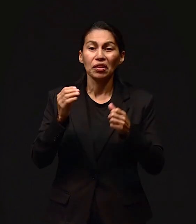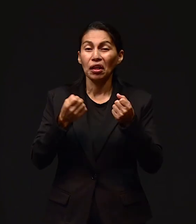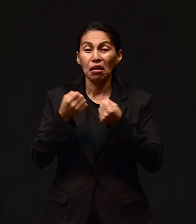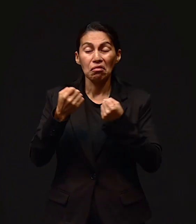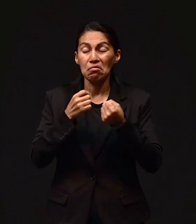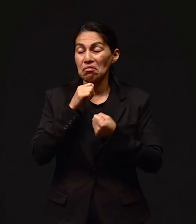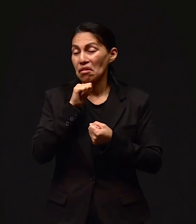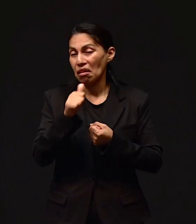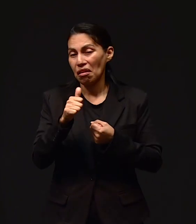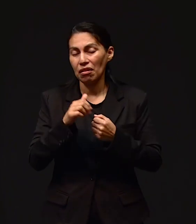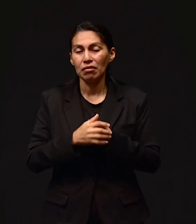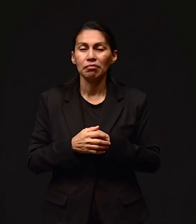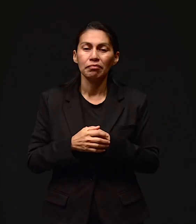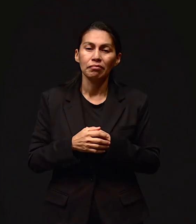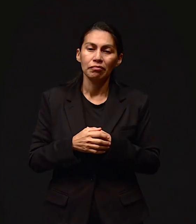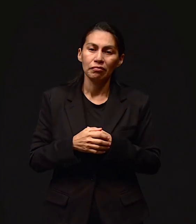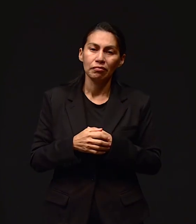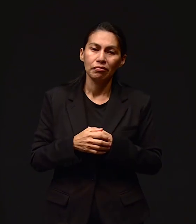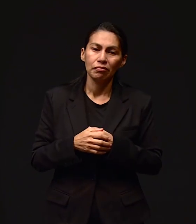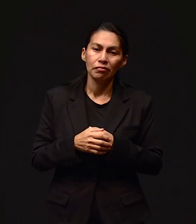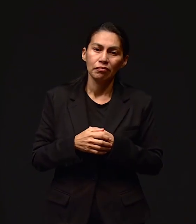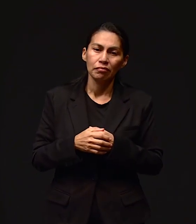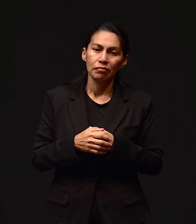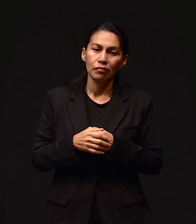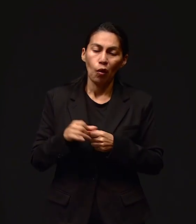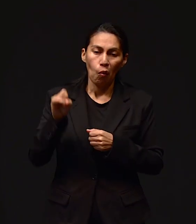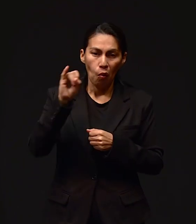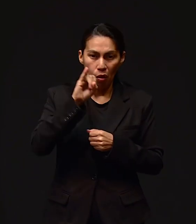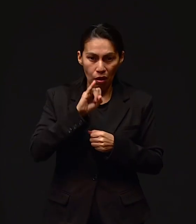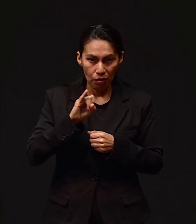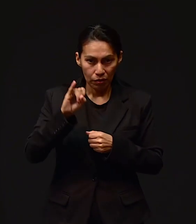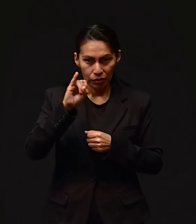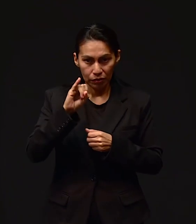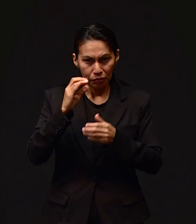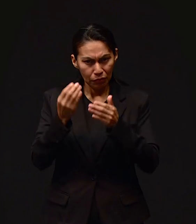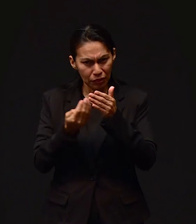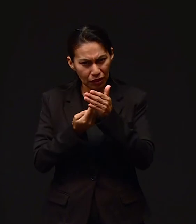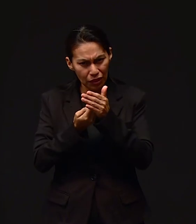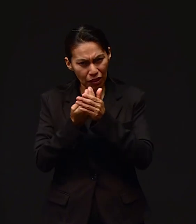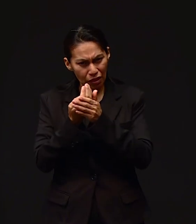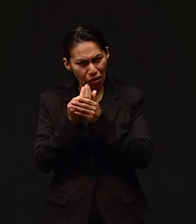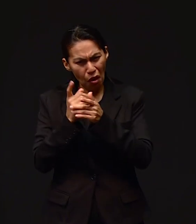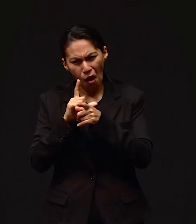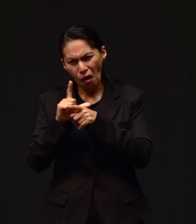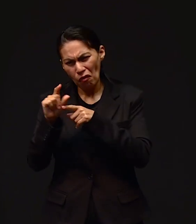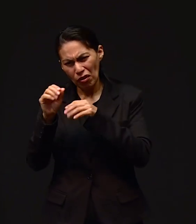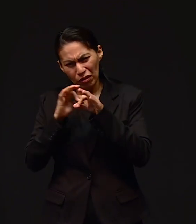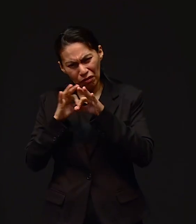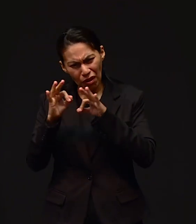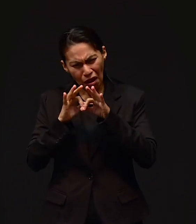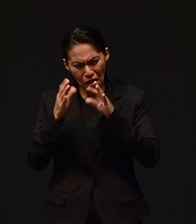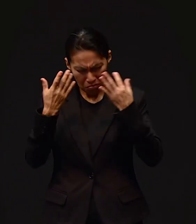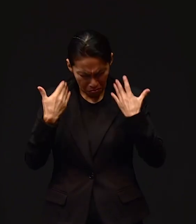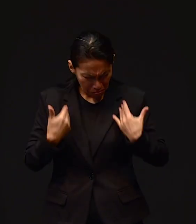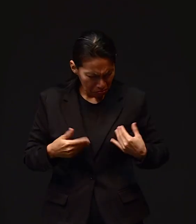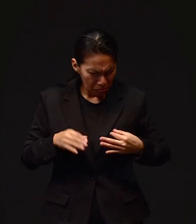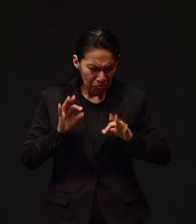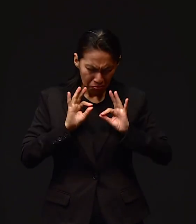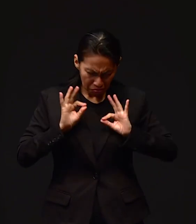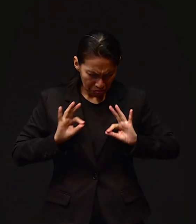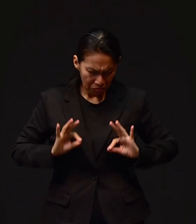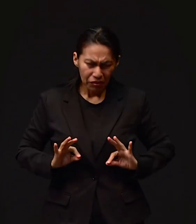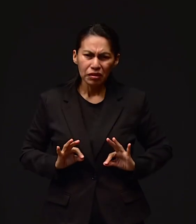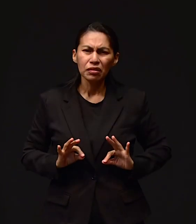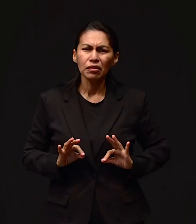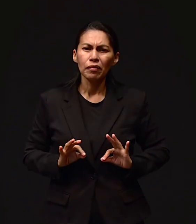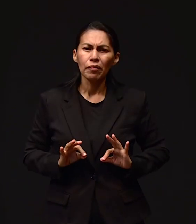apareció. El jueves, este, me alisté para ir a trabajar y ya